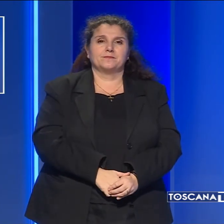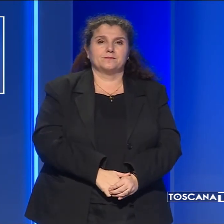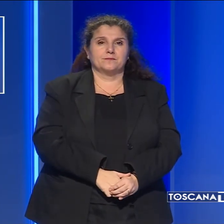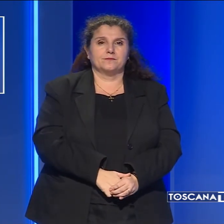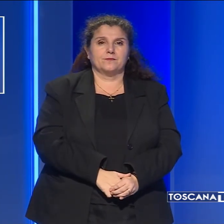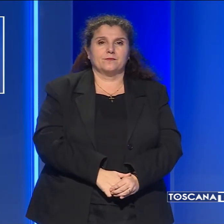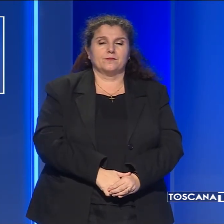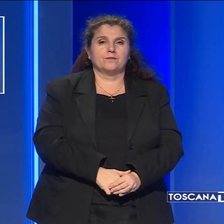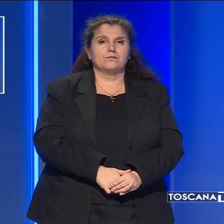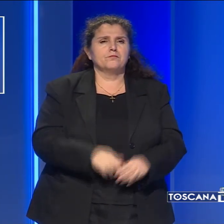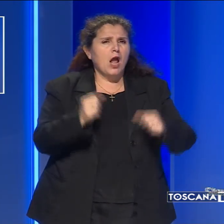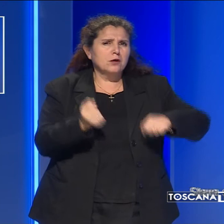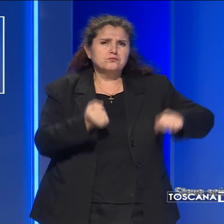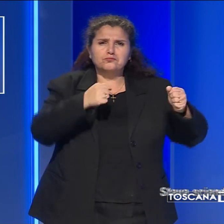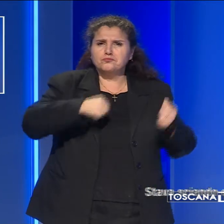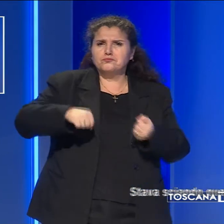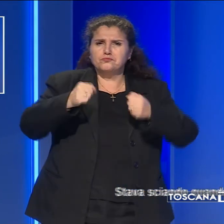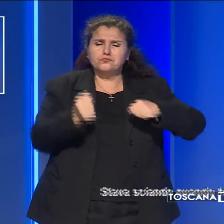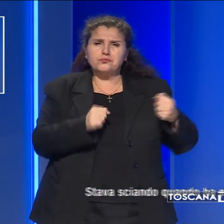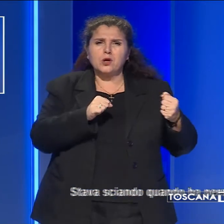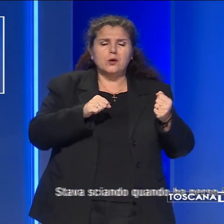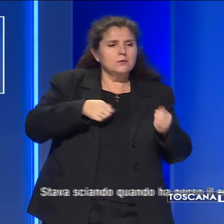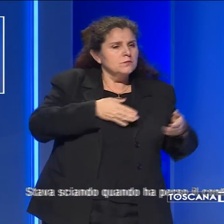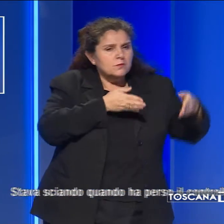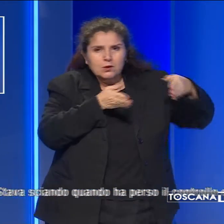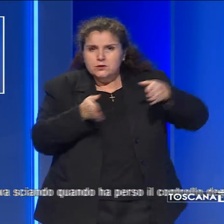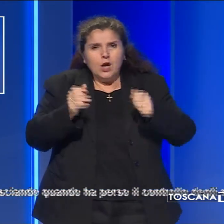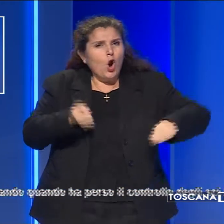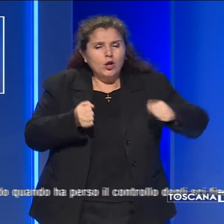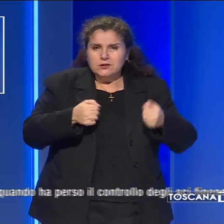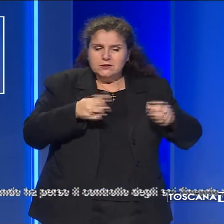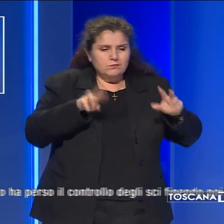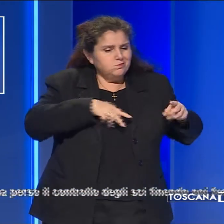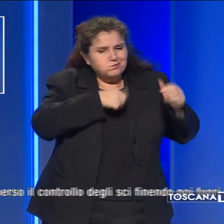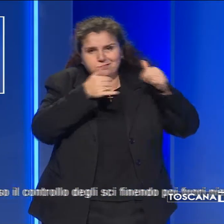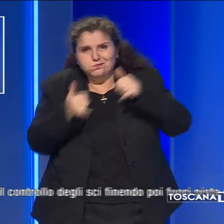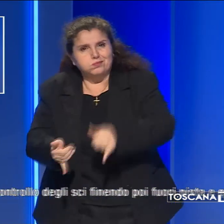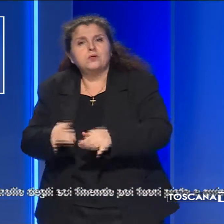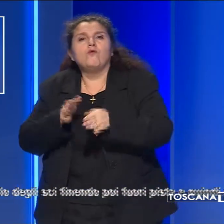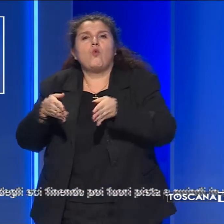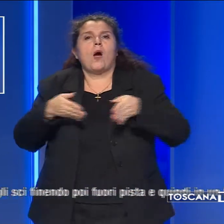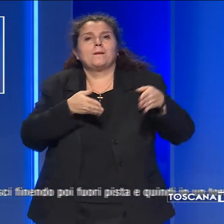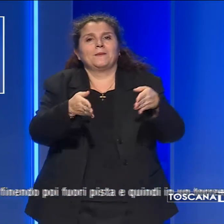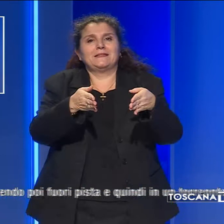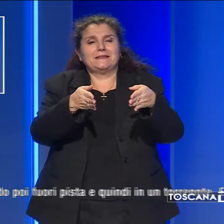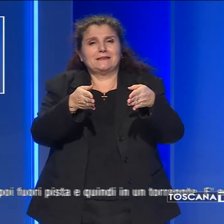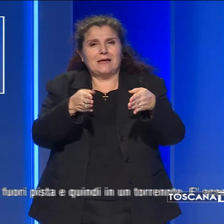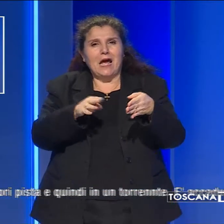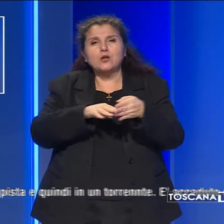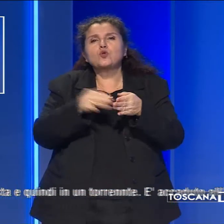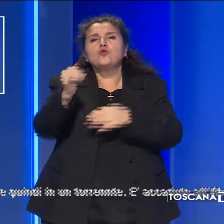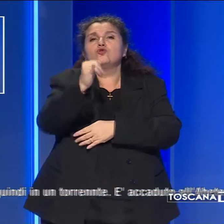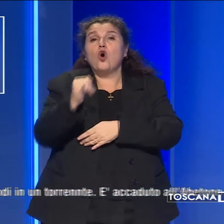Stava sciando quando ha perso il controllo degli sci, finendo fuori pista e quindi in un